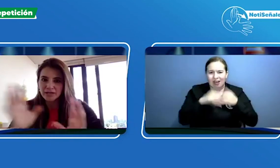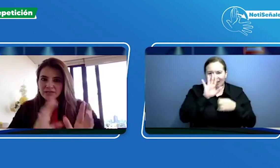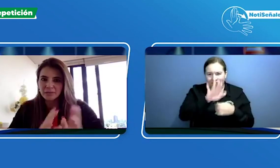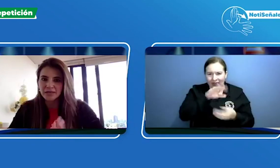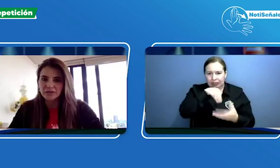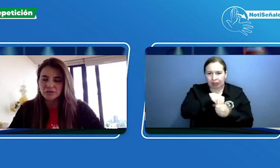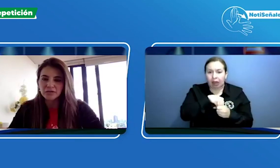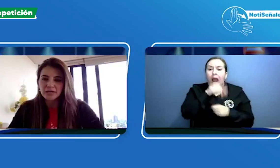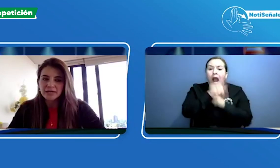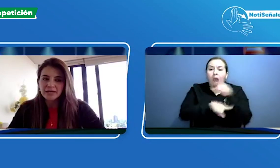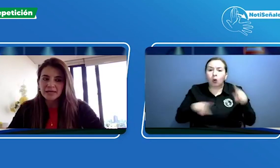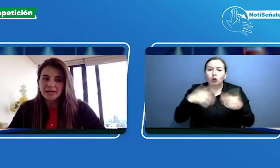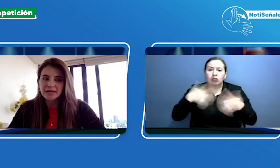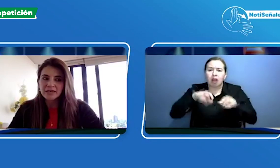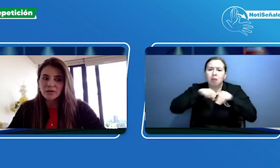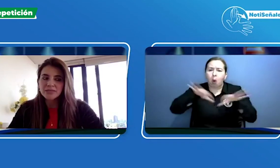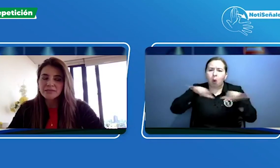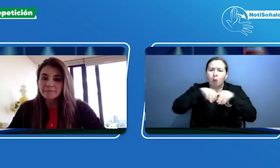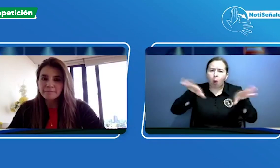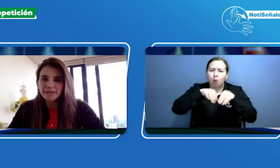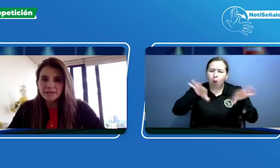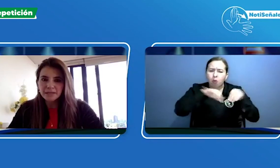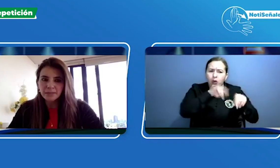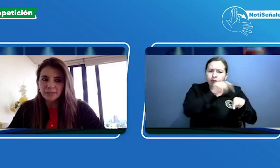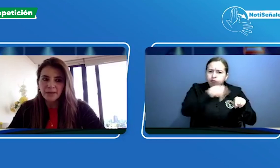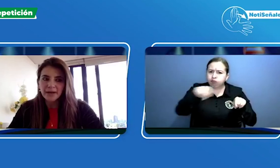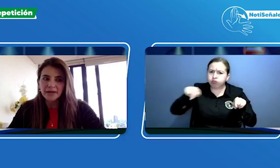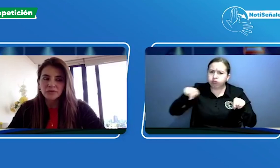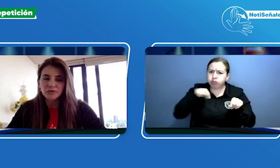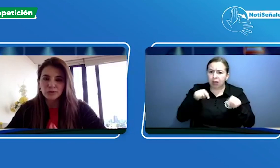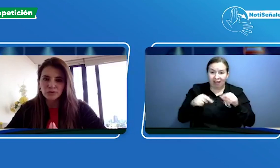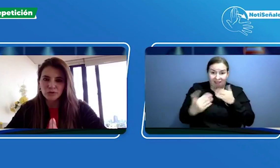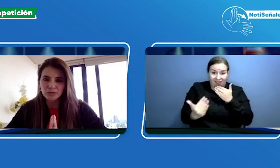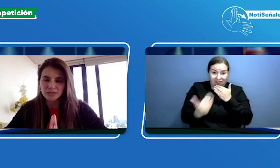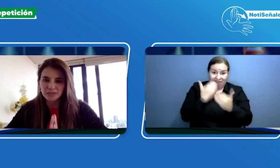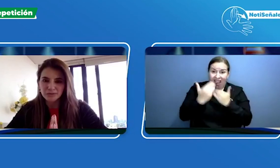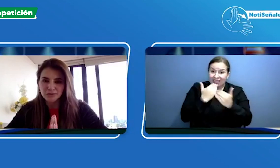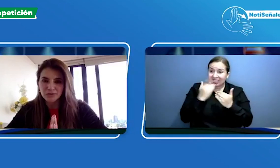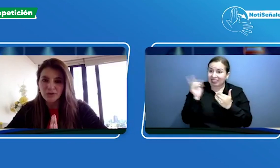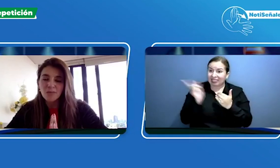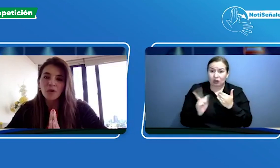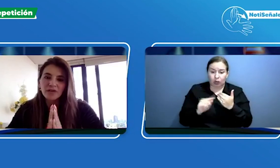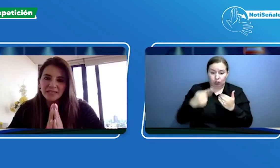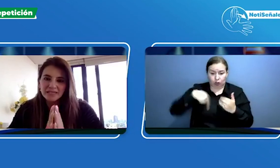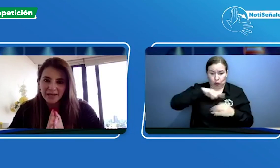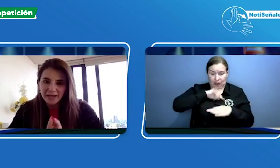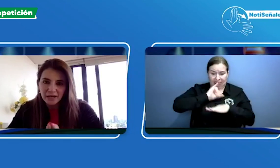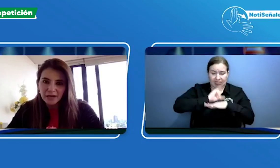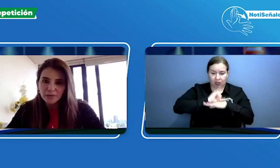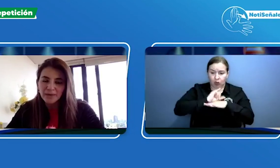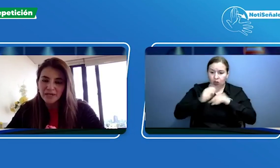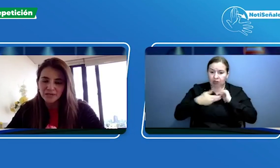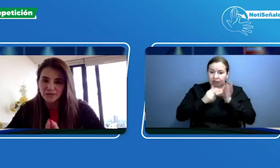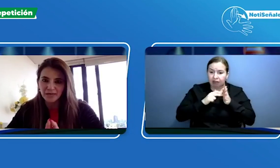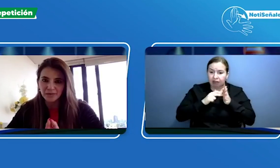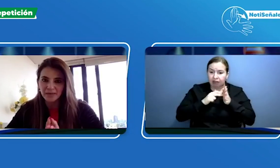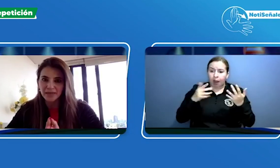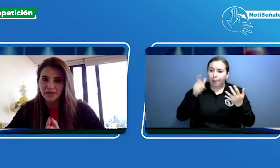lanzamientos y no es tan fácil para nosotros como institución movilizar a la persona médico